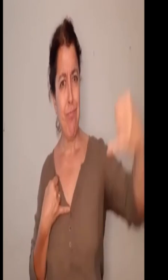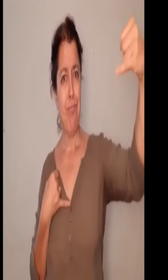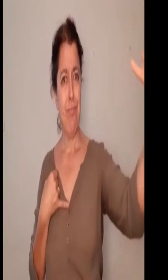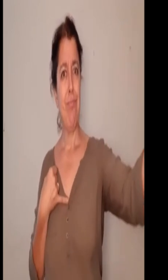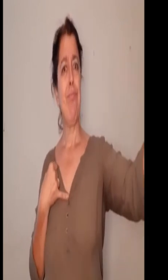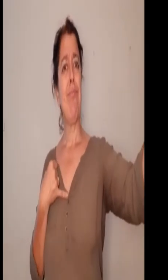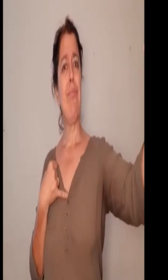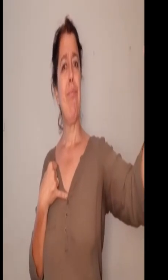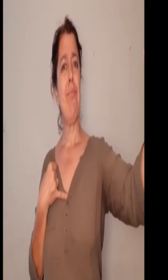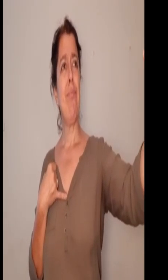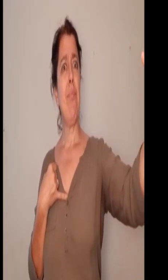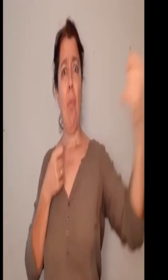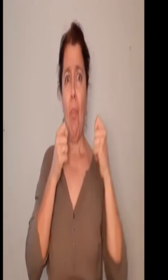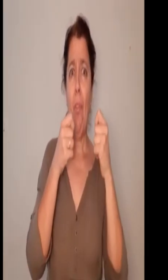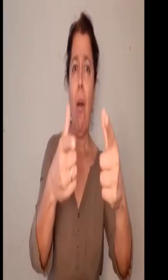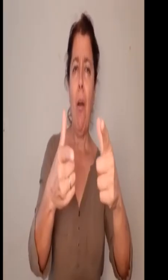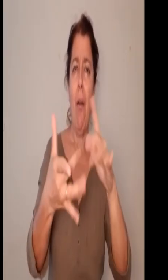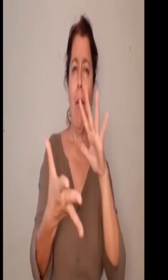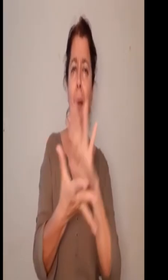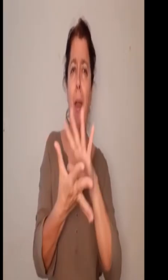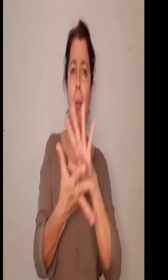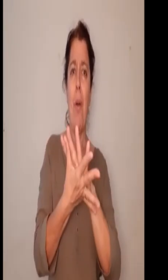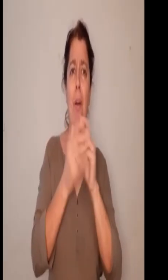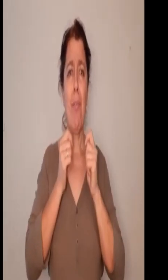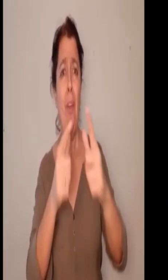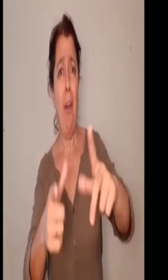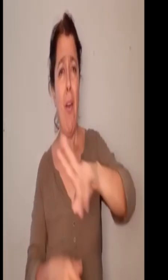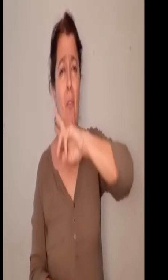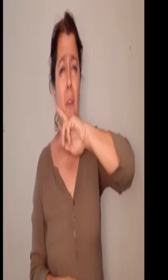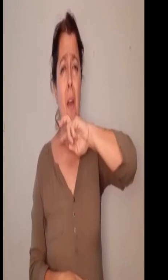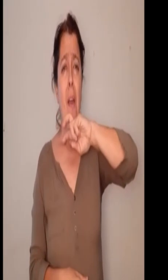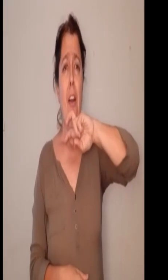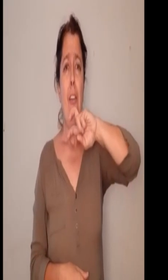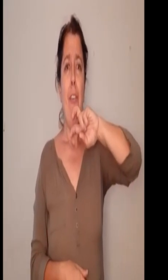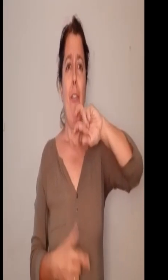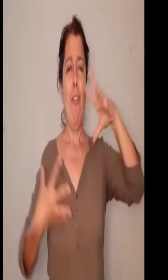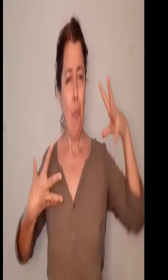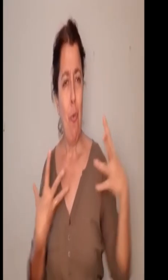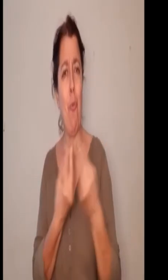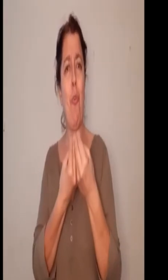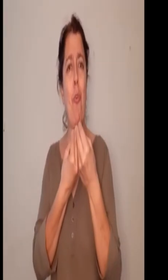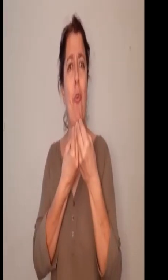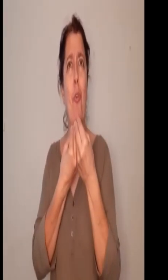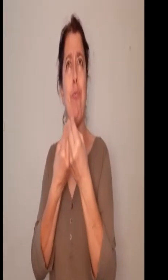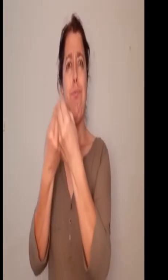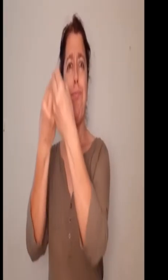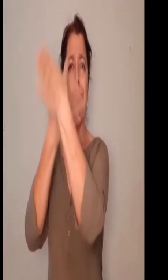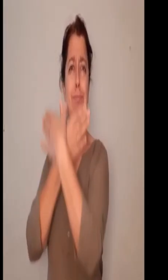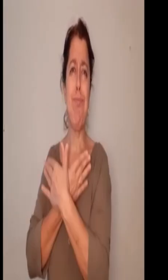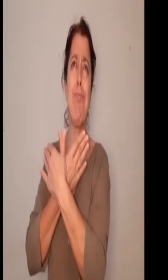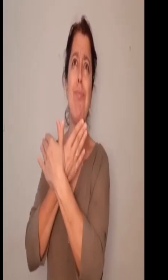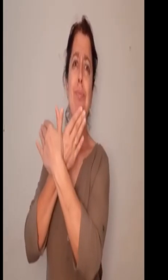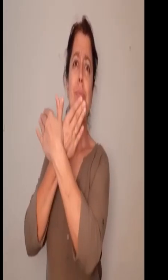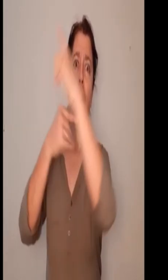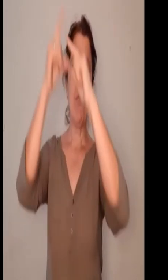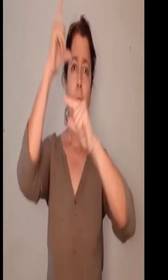poder alzar A estrellas que brillan aunque no están Su luz nos alcanza